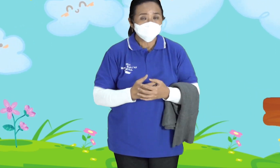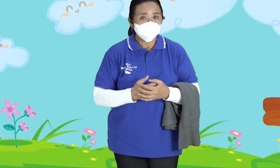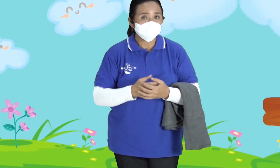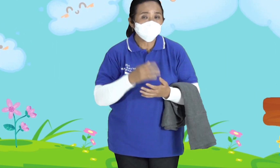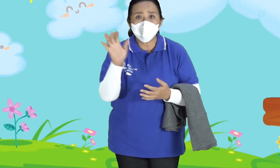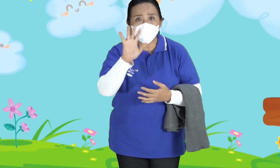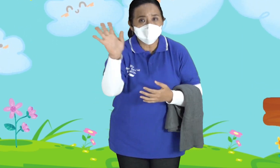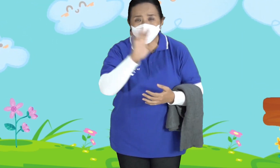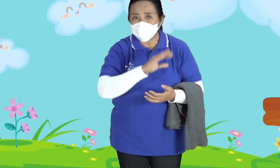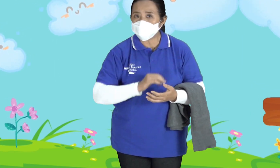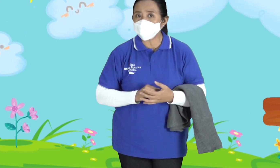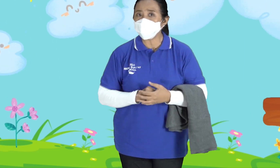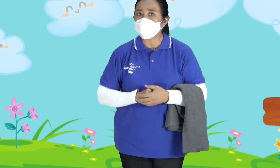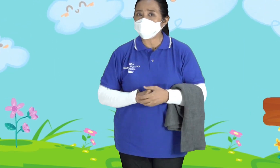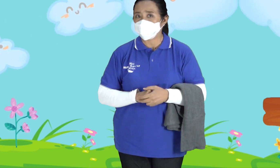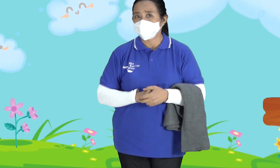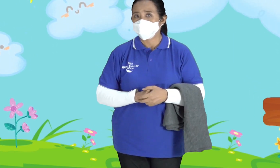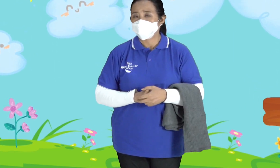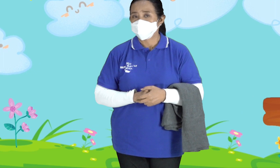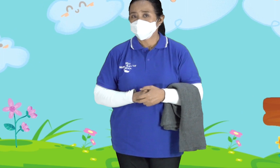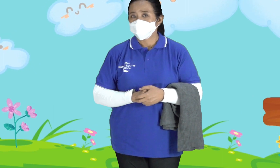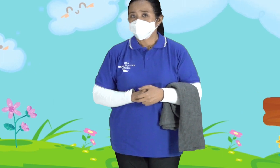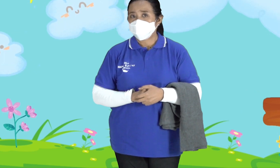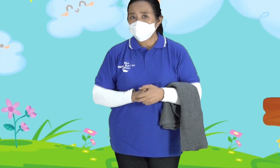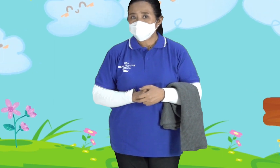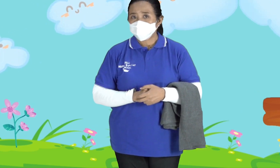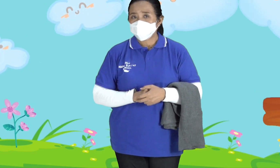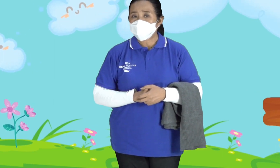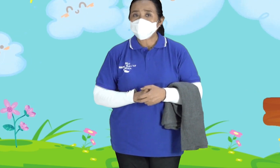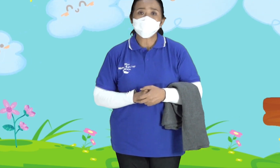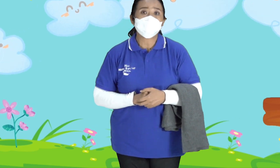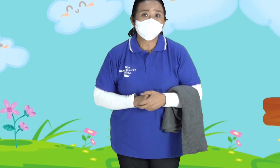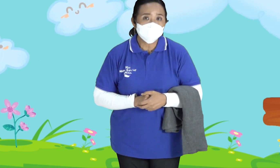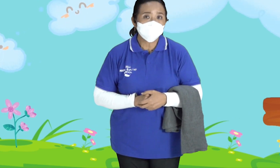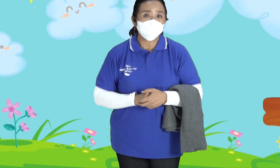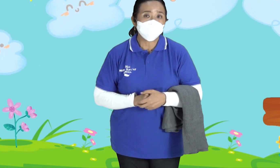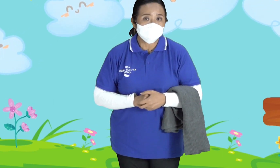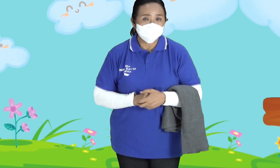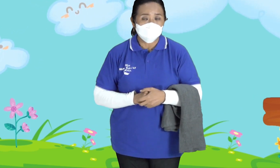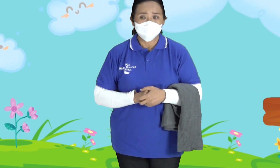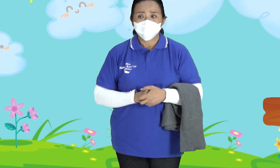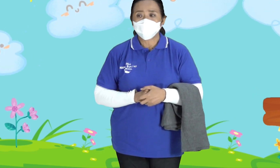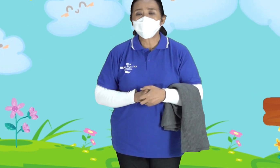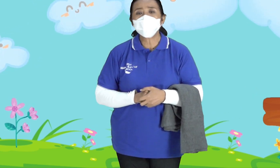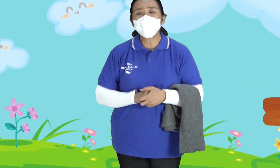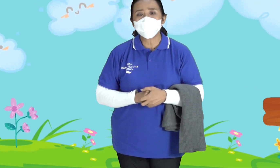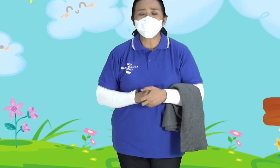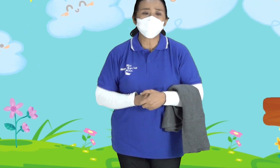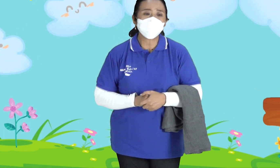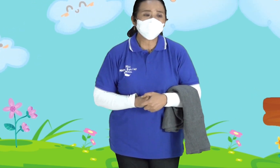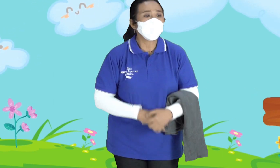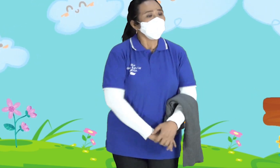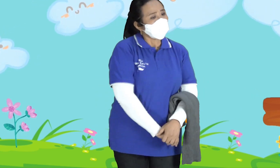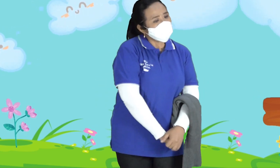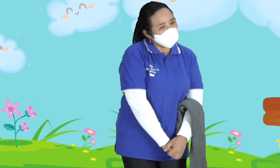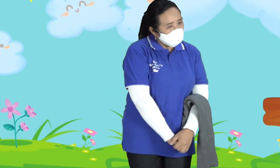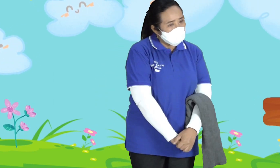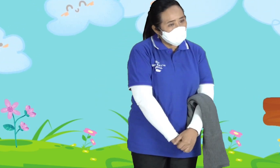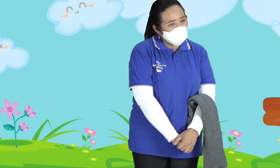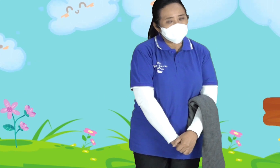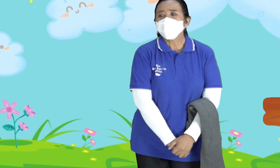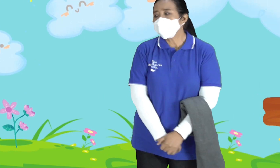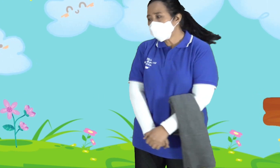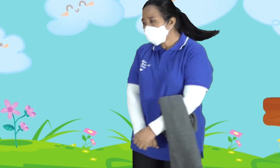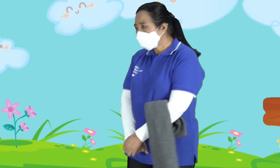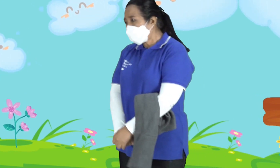Tuhan Kita gak boleh Meninggalkan Tuhan Ya Kita harus rajin Beribadah Kita gak boleh Sebenarnya Bosen